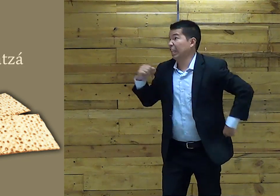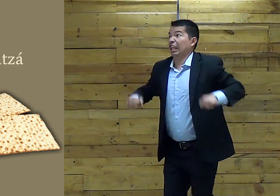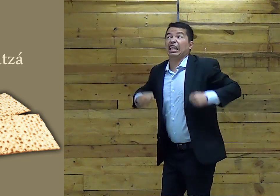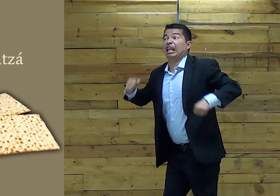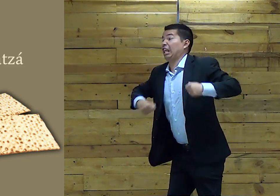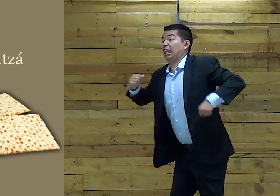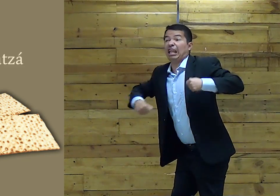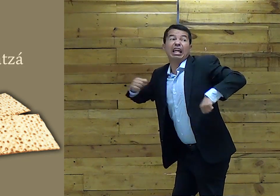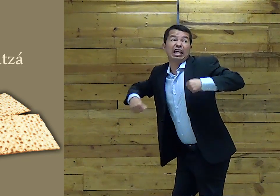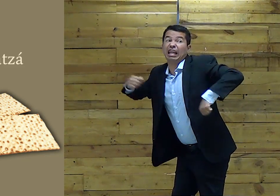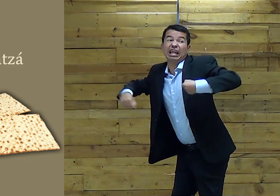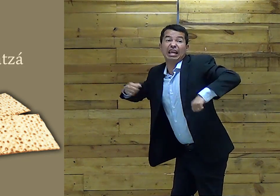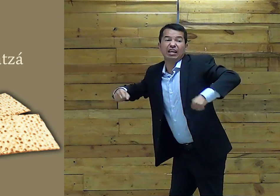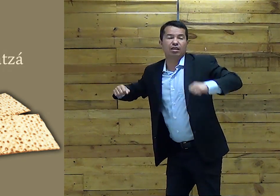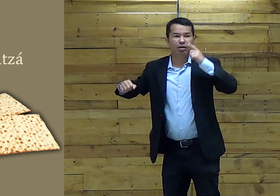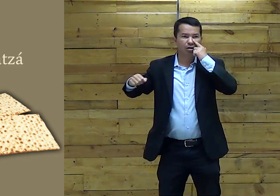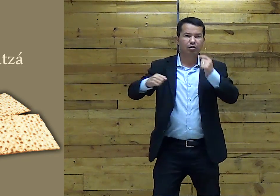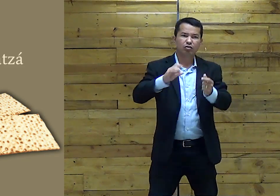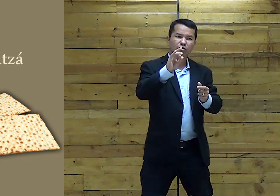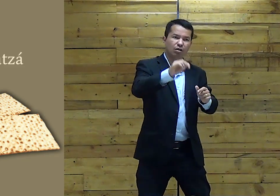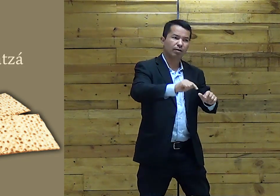pegaram tudo Do jeito que estava E saíram